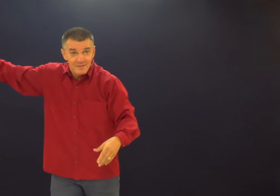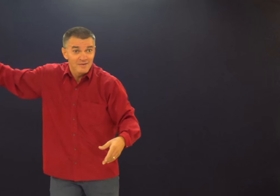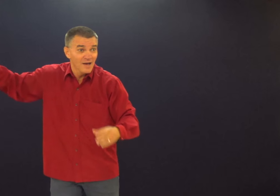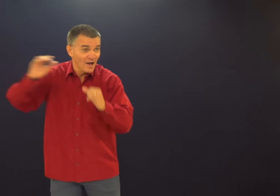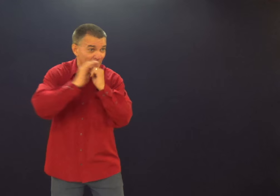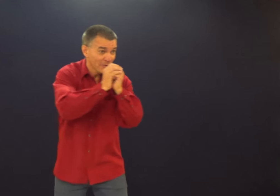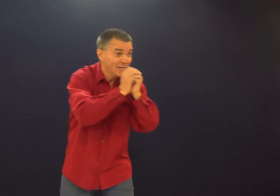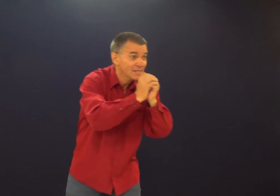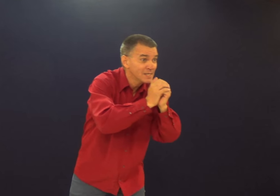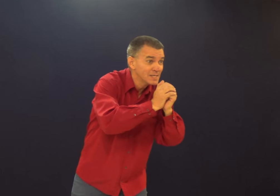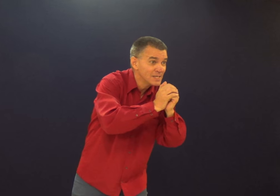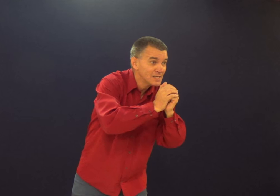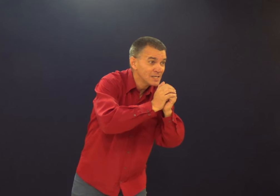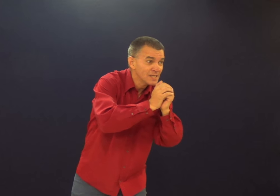E aí, isso vai ficar melhor. Amém?